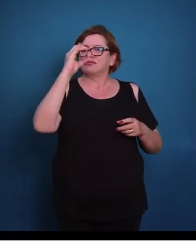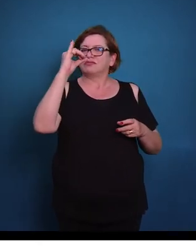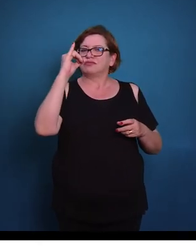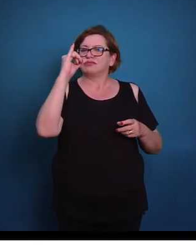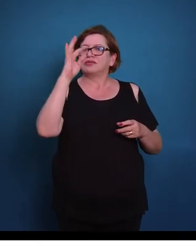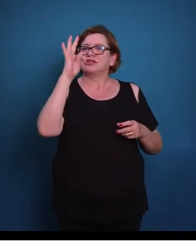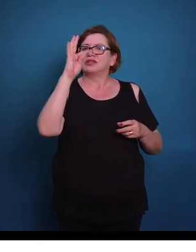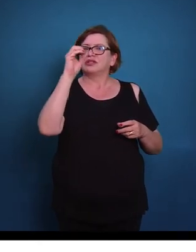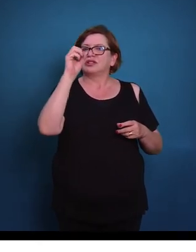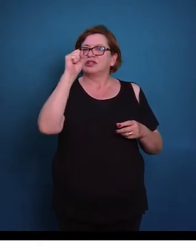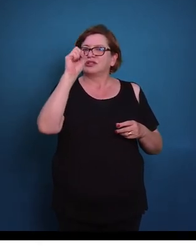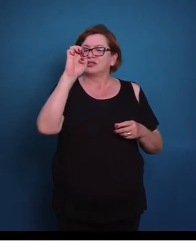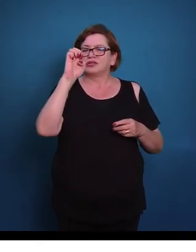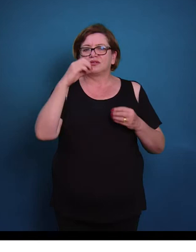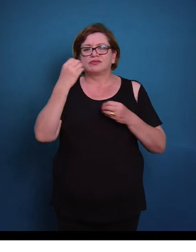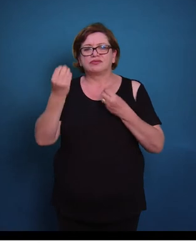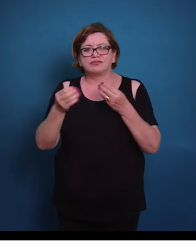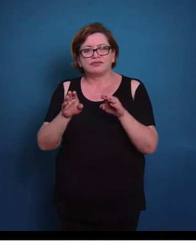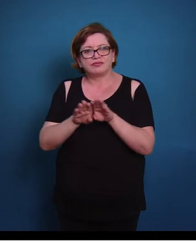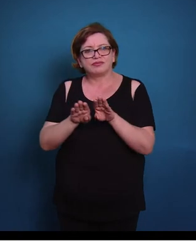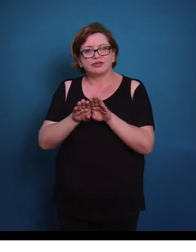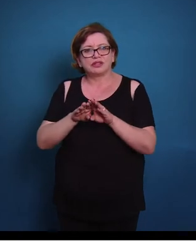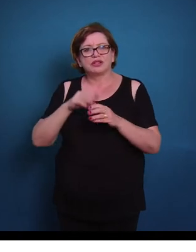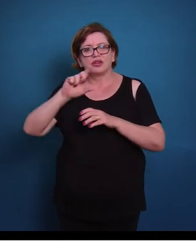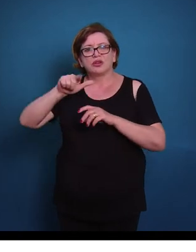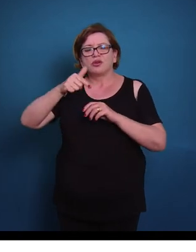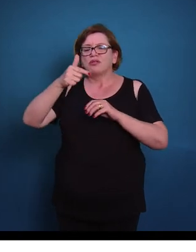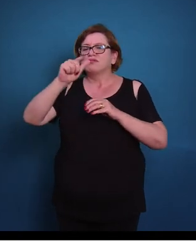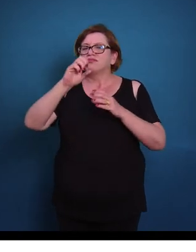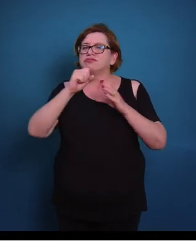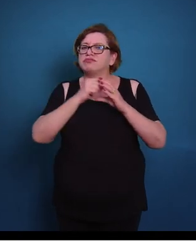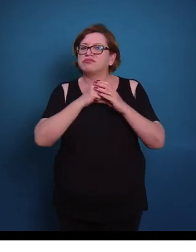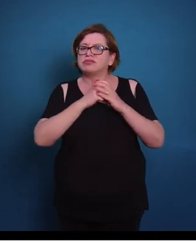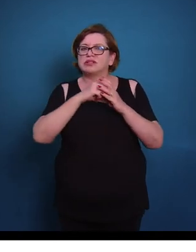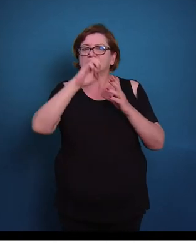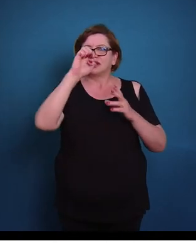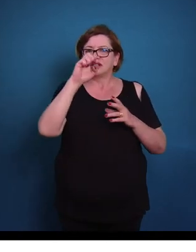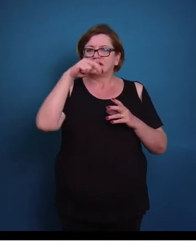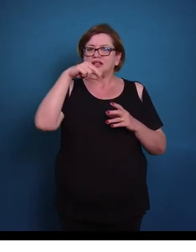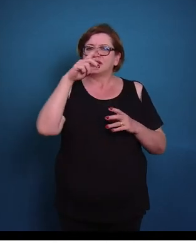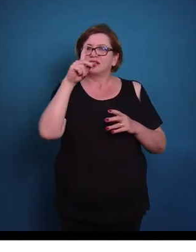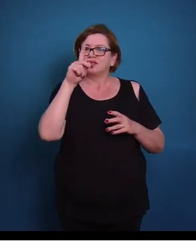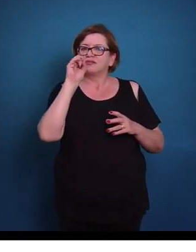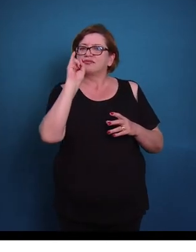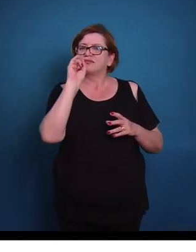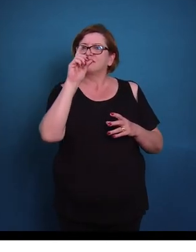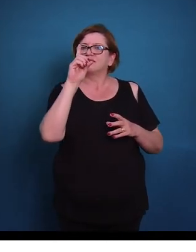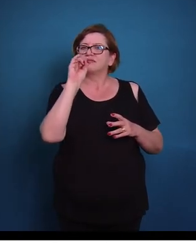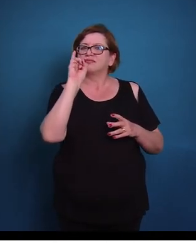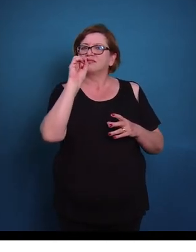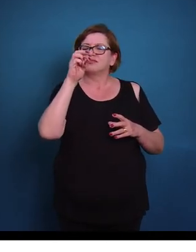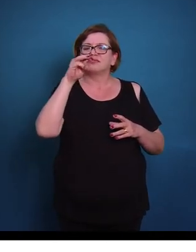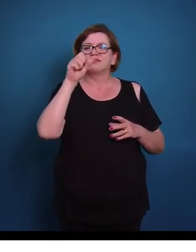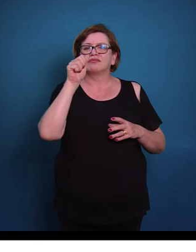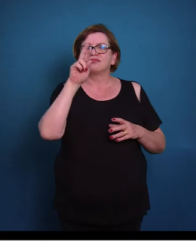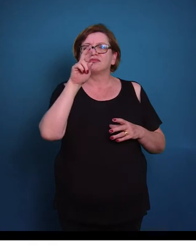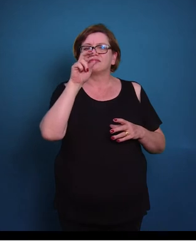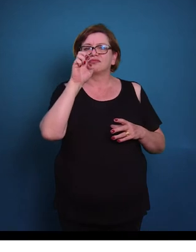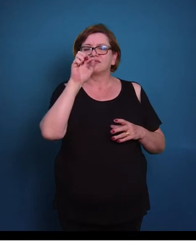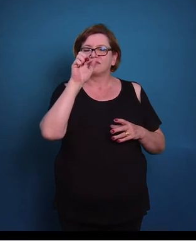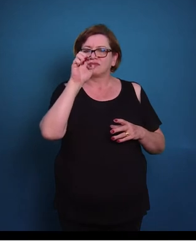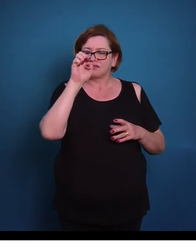nós podemos ter nesse tecido. Nós temos as células impedimárias, então essas células impedimárias são células do tecido